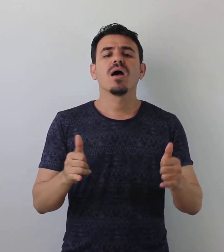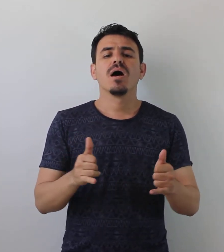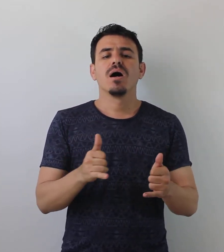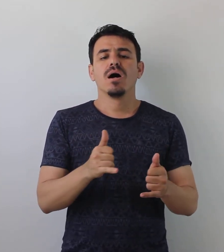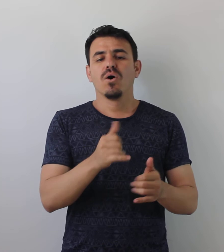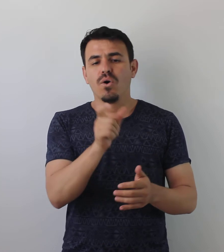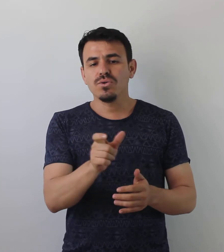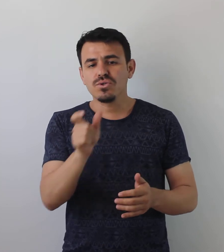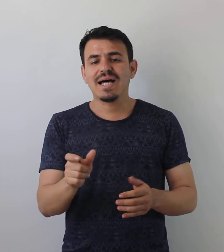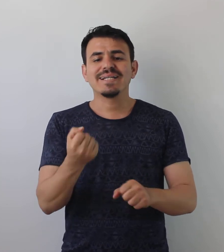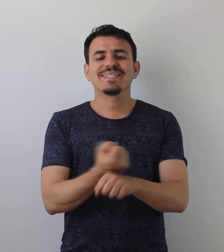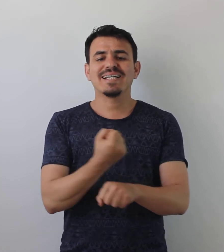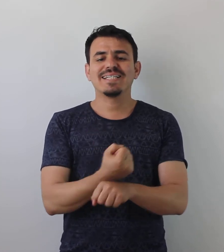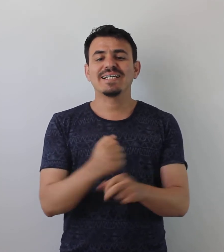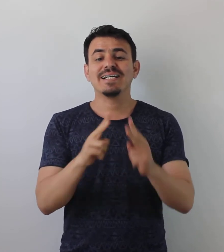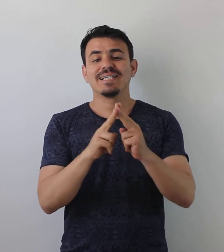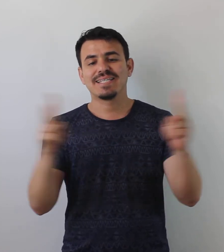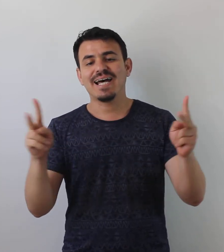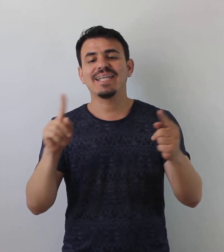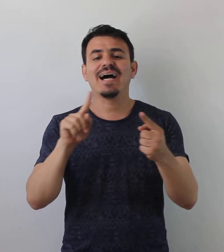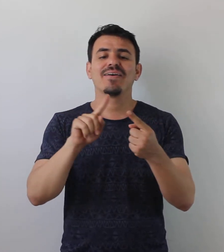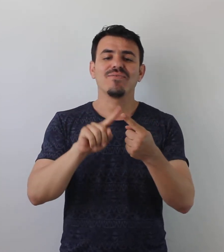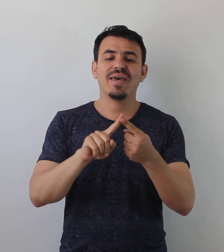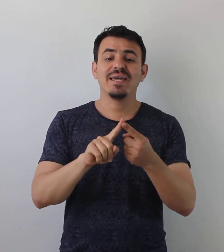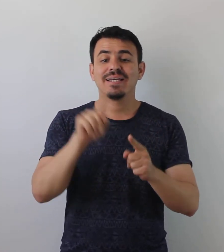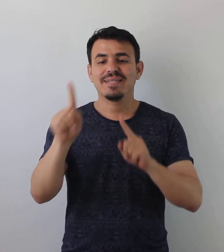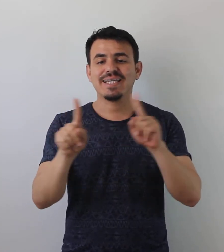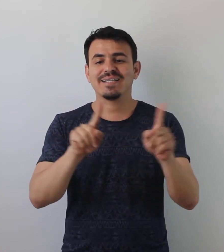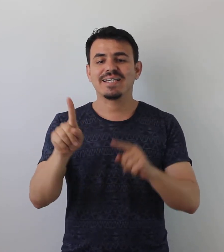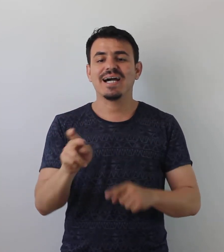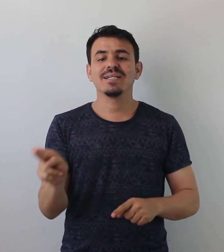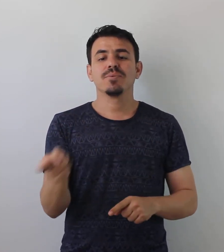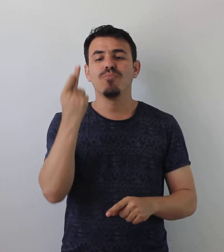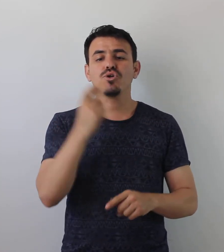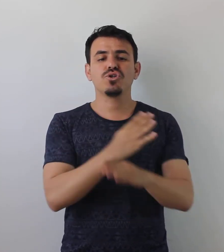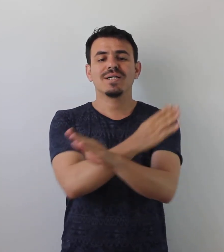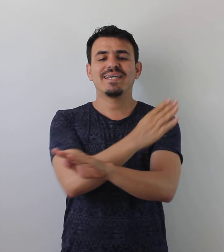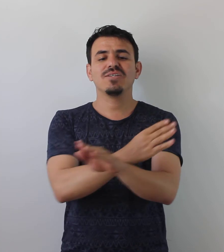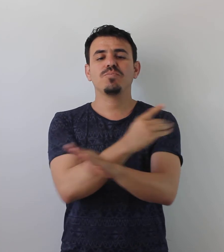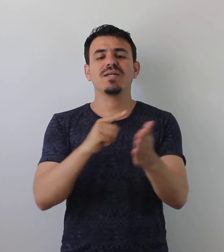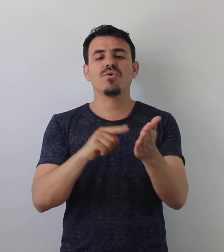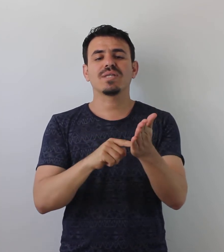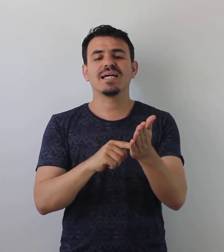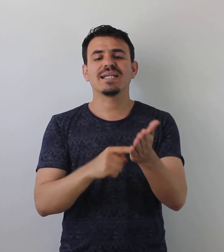Oyuncular taşları sırayla ve teker teker boş kesişme noktalarına